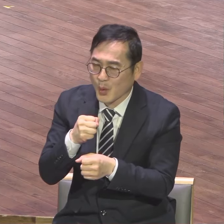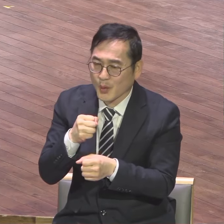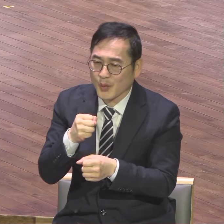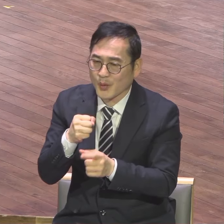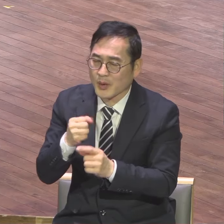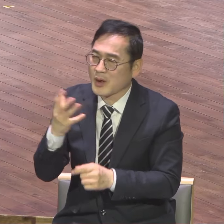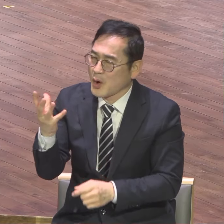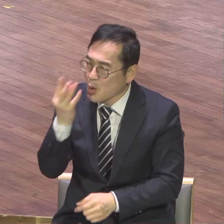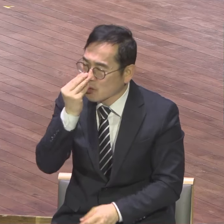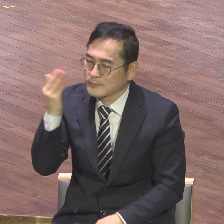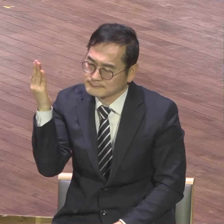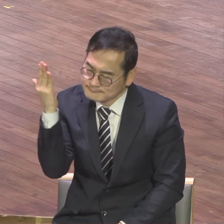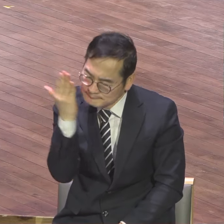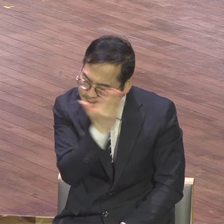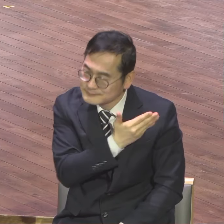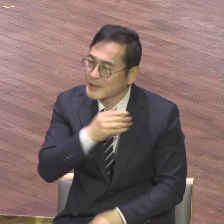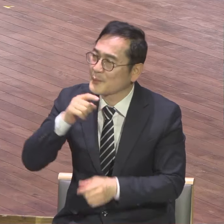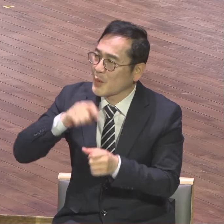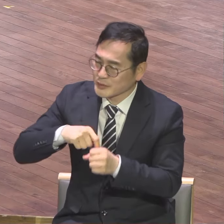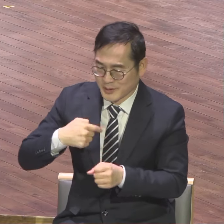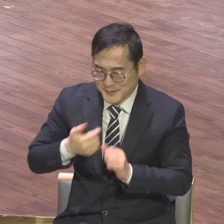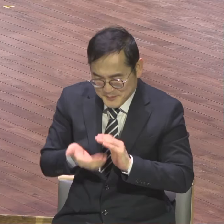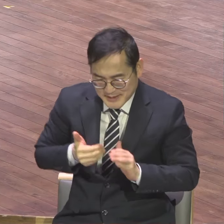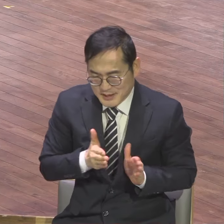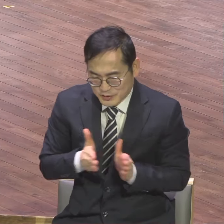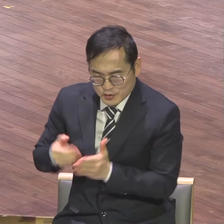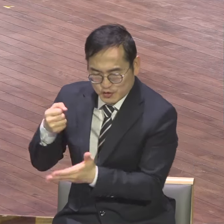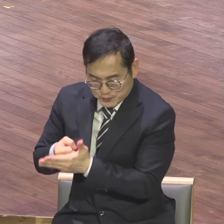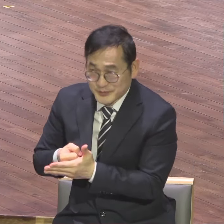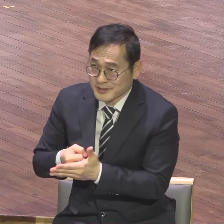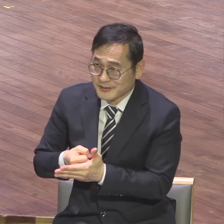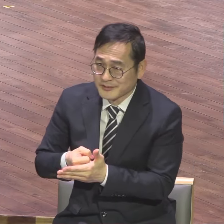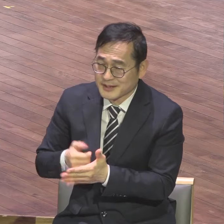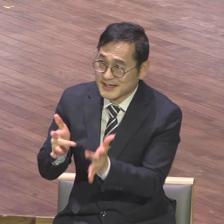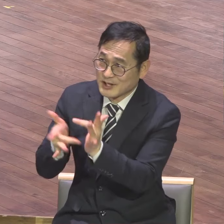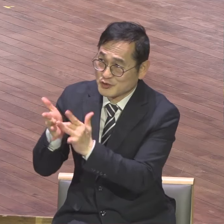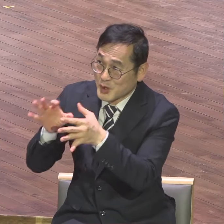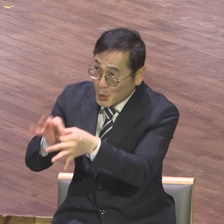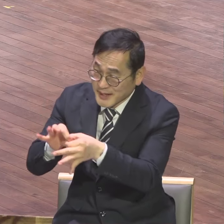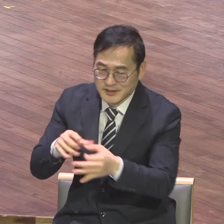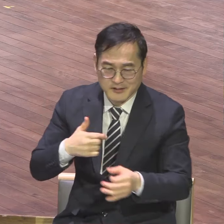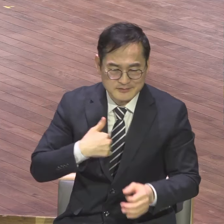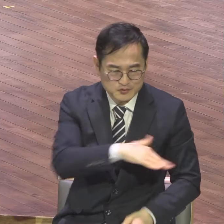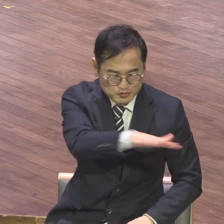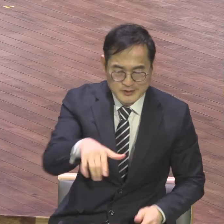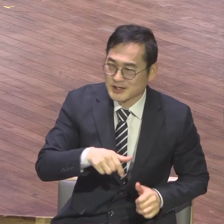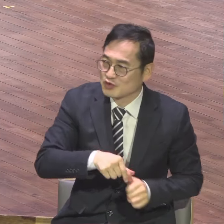그 기뻐신 뜻대로 우리를 여정하사 예수 거이스도로 말려면 자기 아들들이 되게 하셨느니라